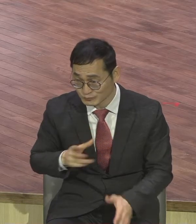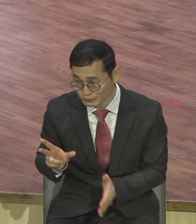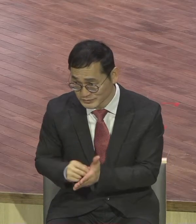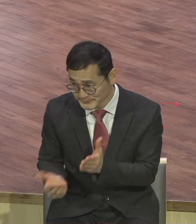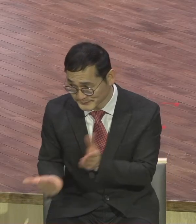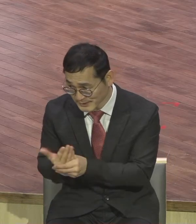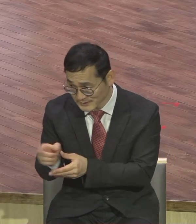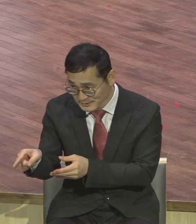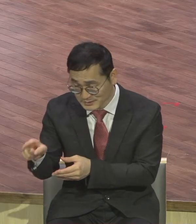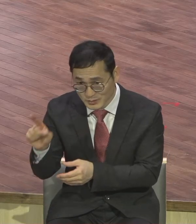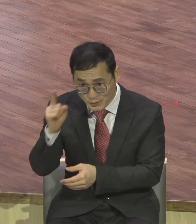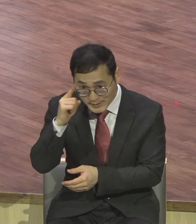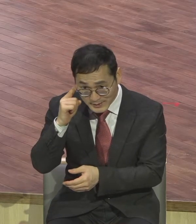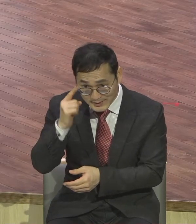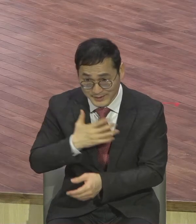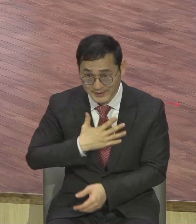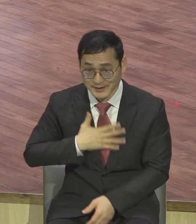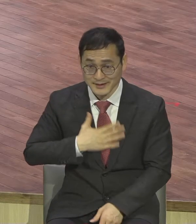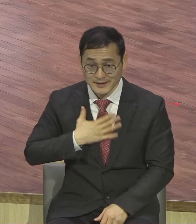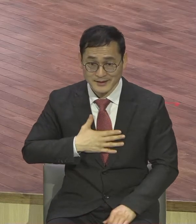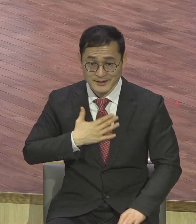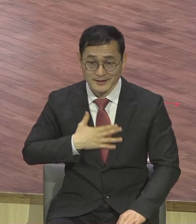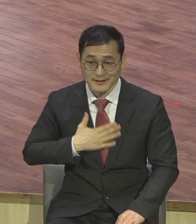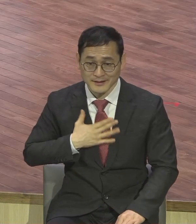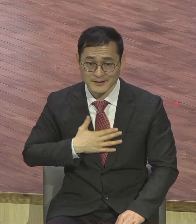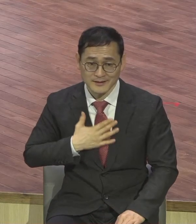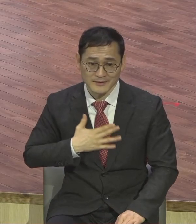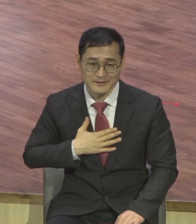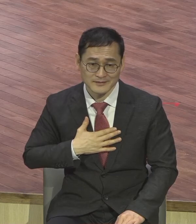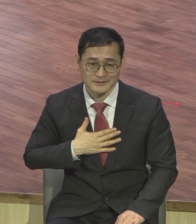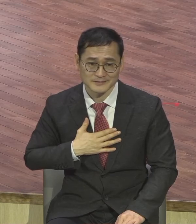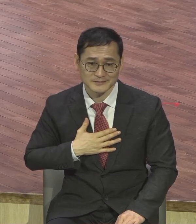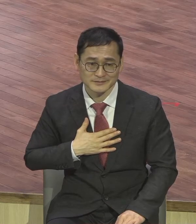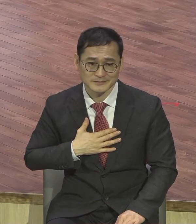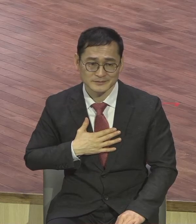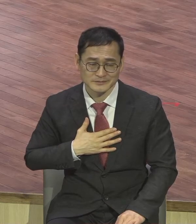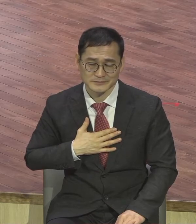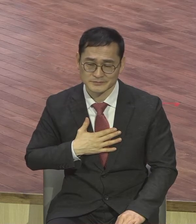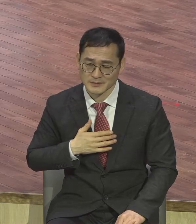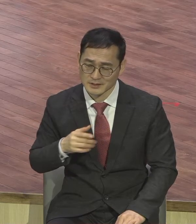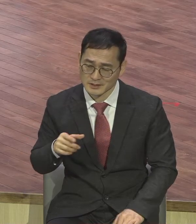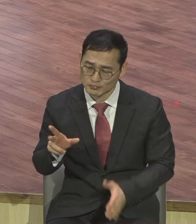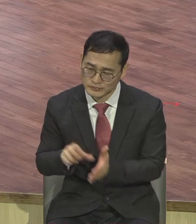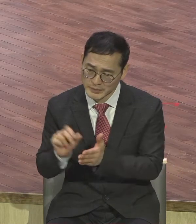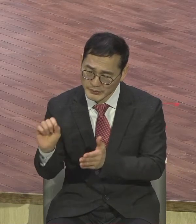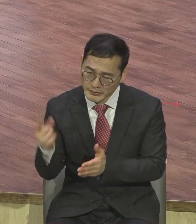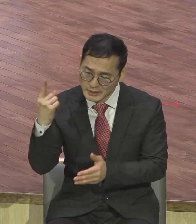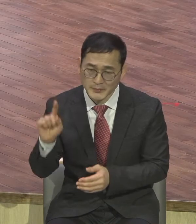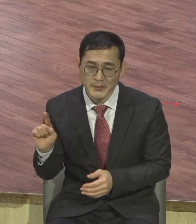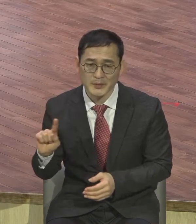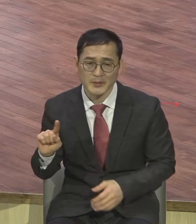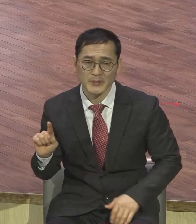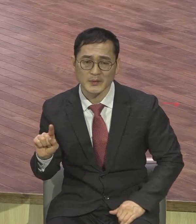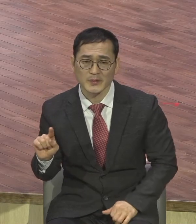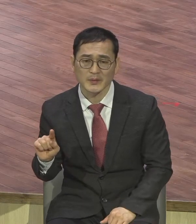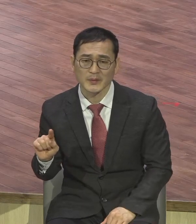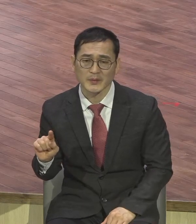그러니 그러니까 문제의 원인이 어디서 시작됩니까 늘 말씀드리잖아요 상식의